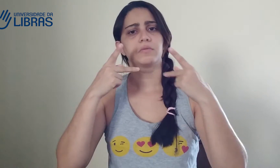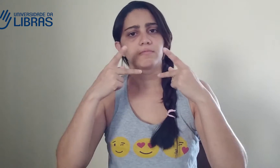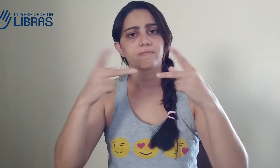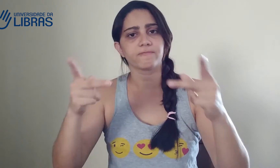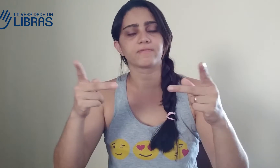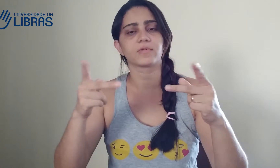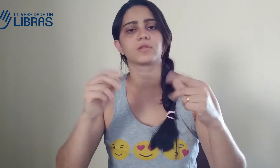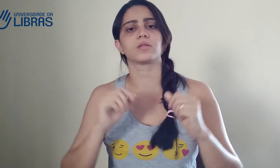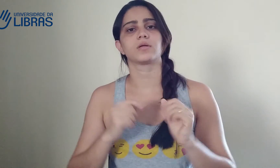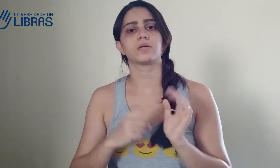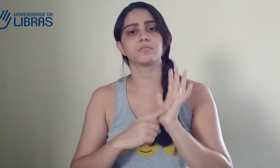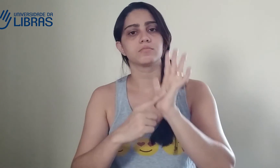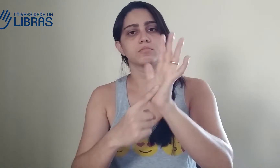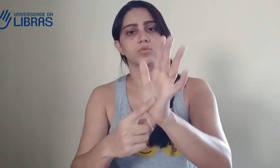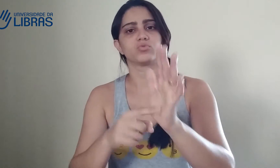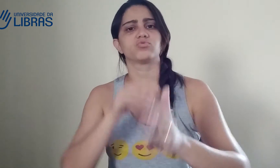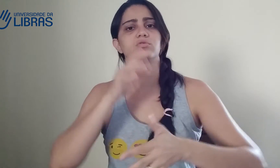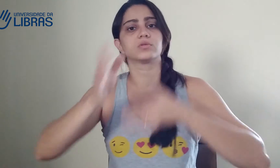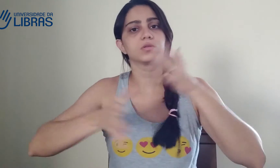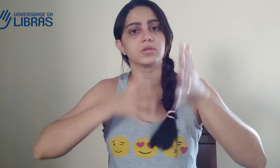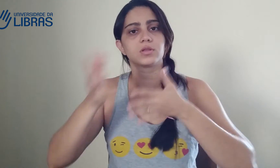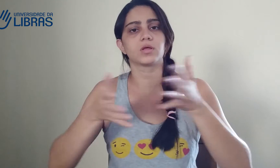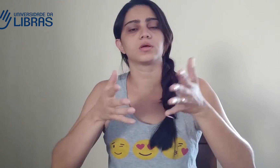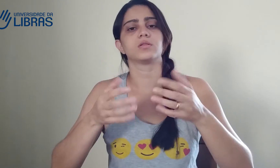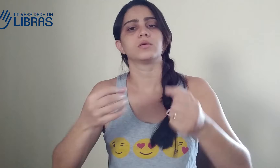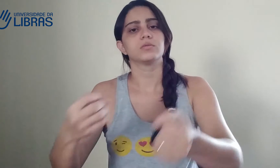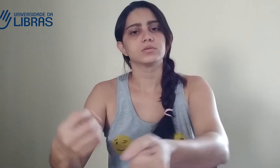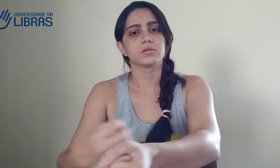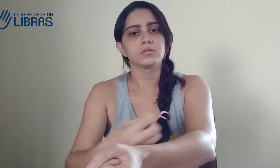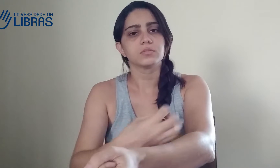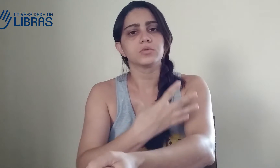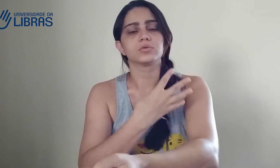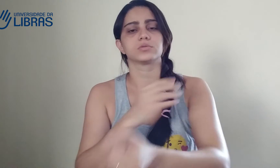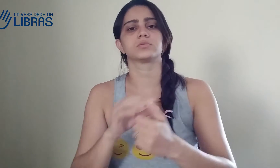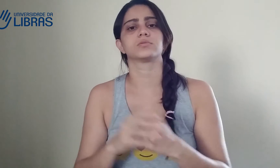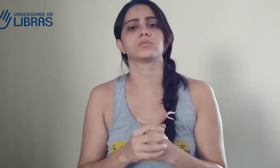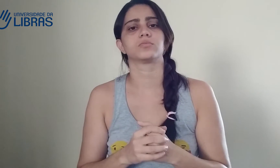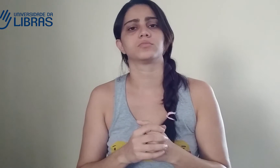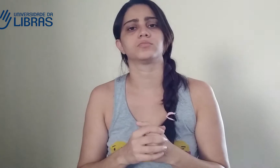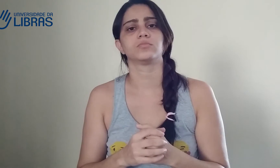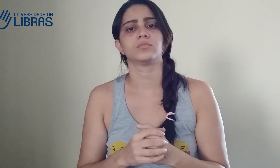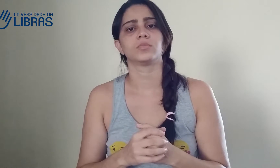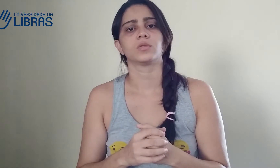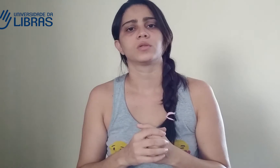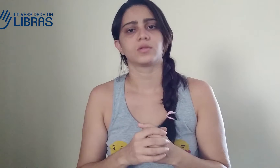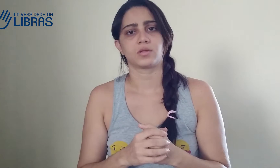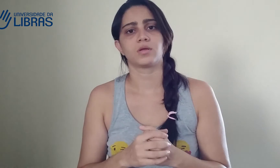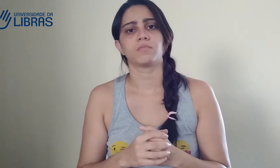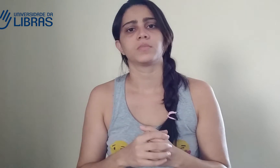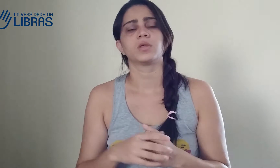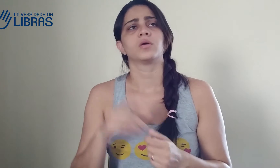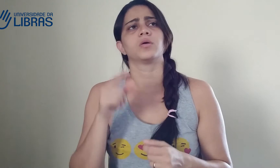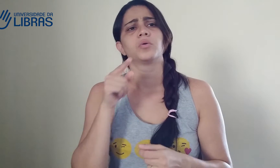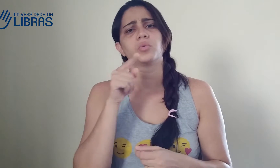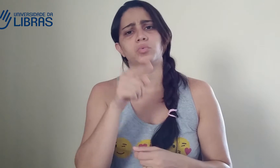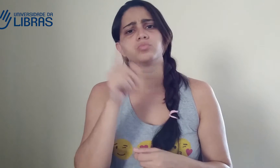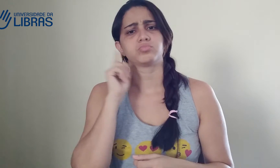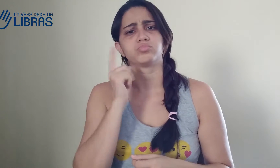interpretação. O intérprete, ele precisa ensinar, falar, mostrar, né? A sinalizar, de forma